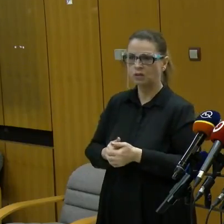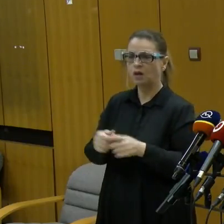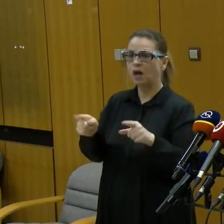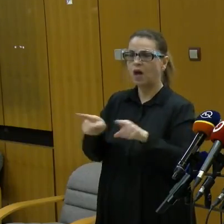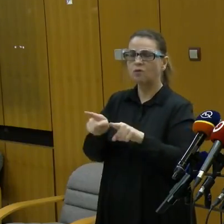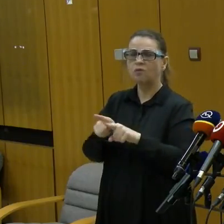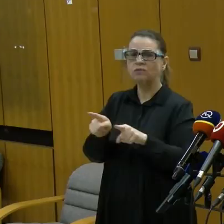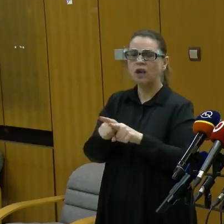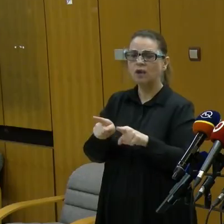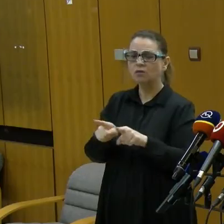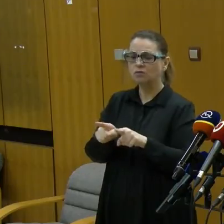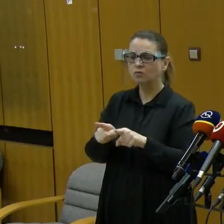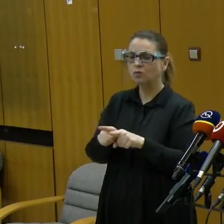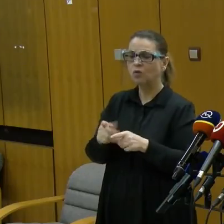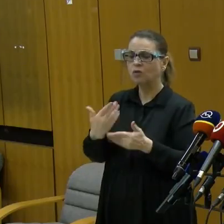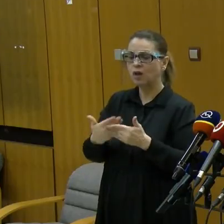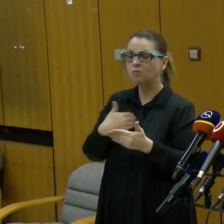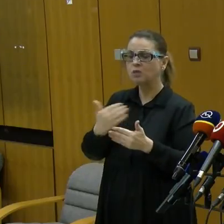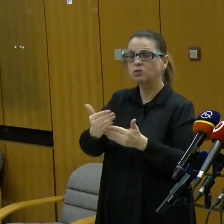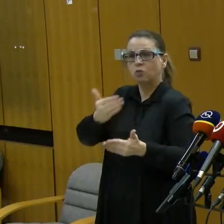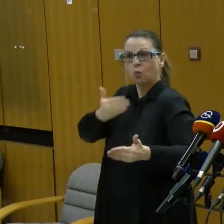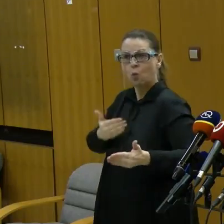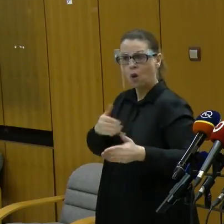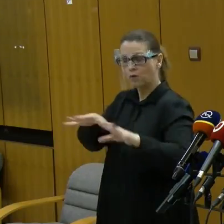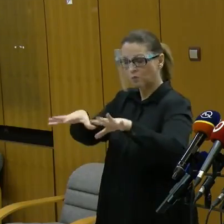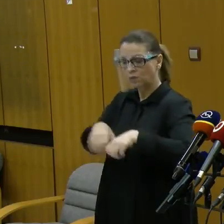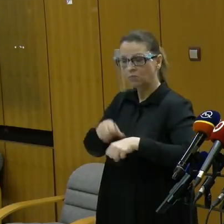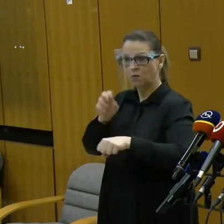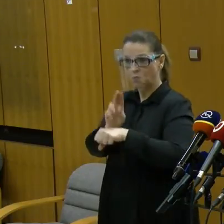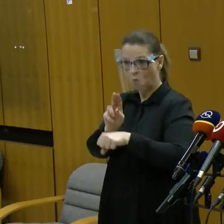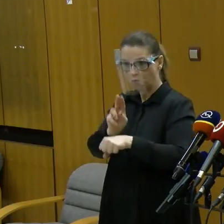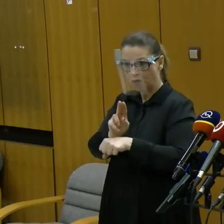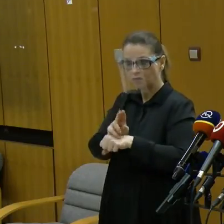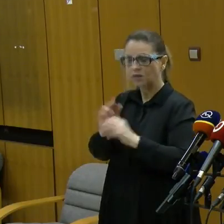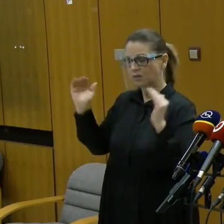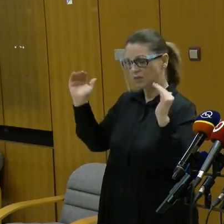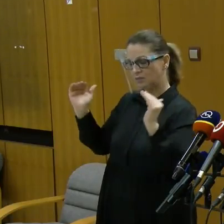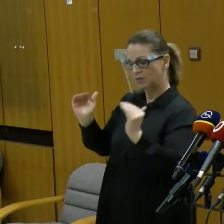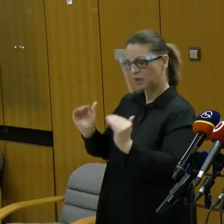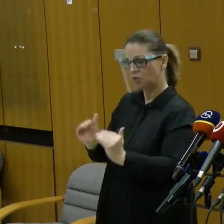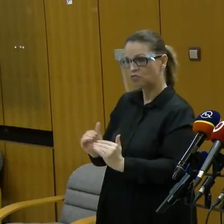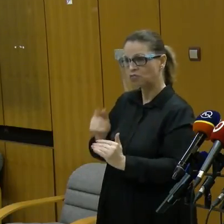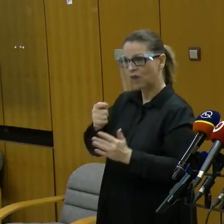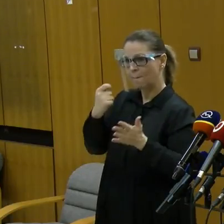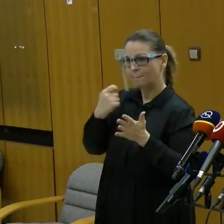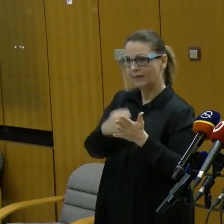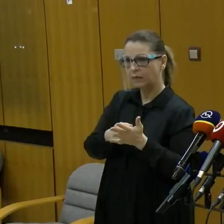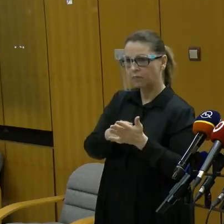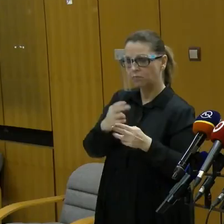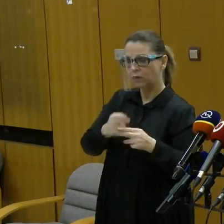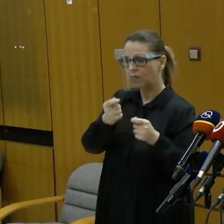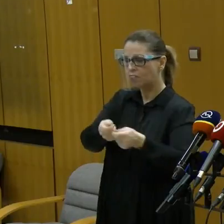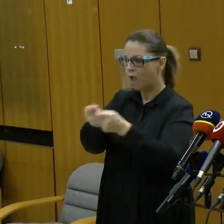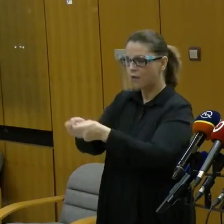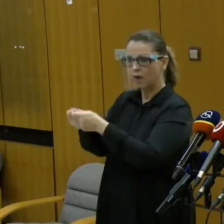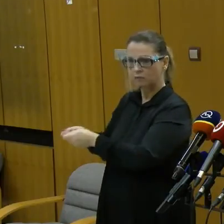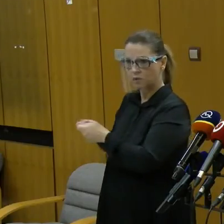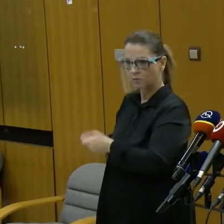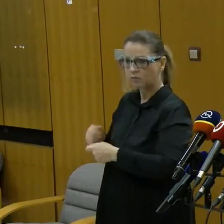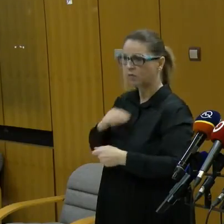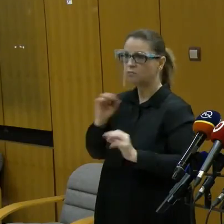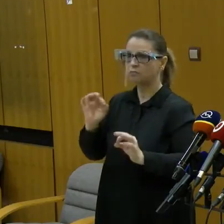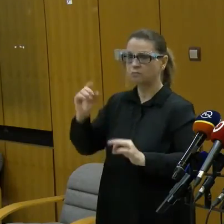každým jedným dňom, ktorým by sme skorej prijali tie opatrenia, samozrejme znižujeme ten pík nákazených. A veľmi dobre vieme, že